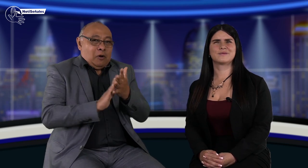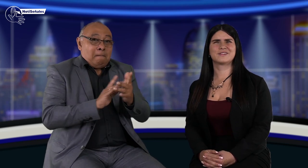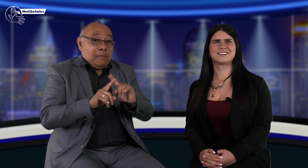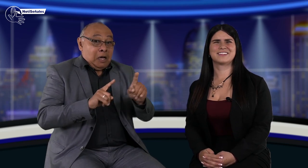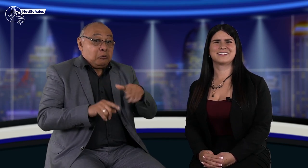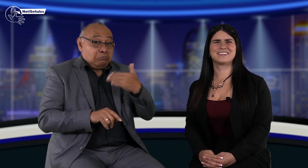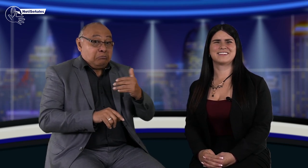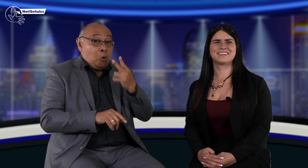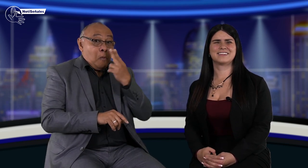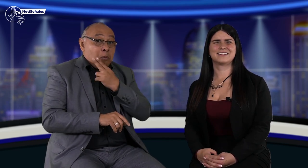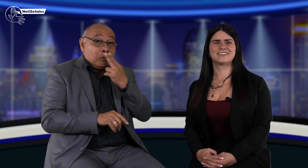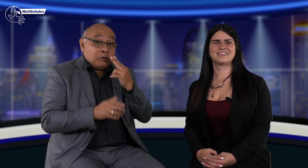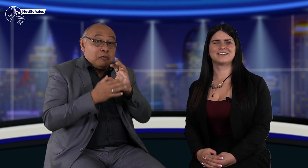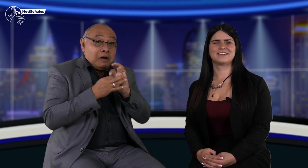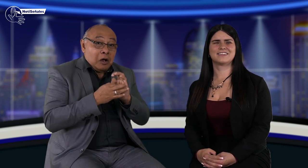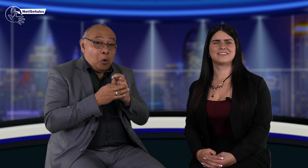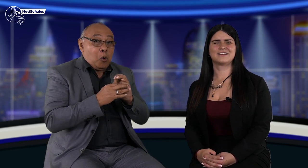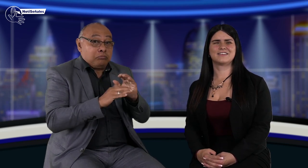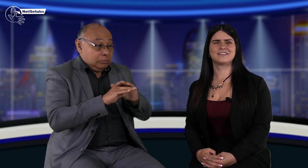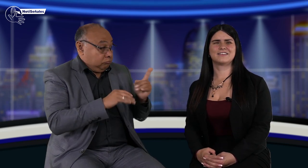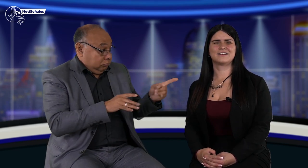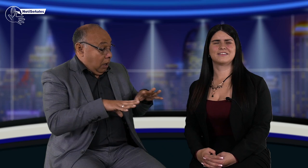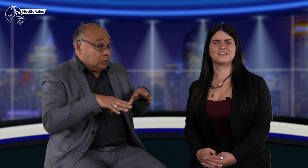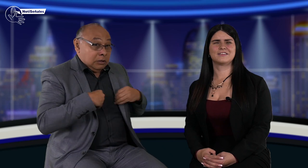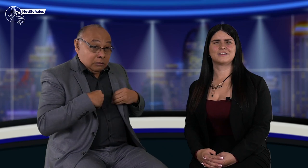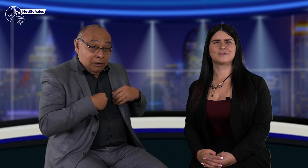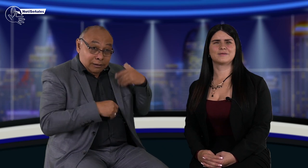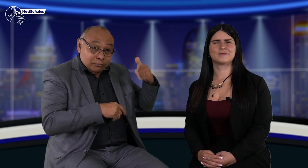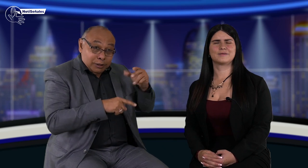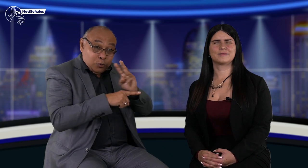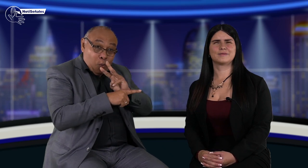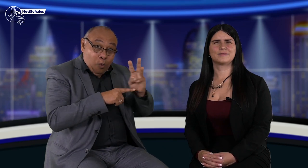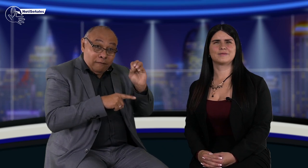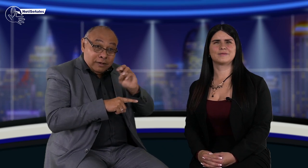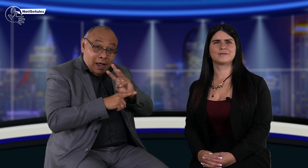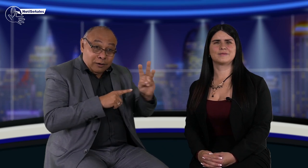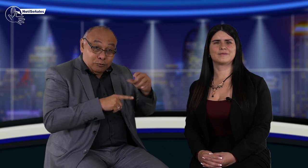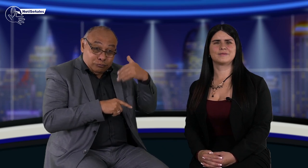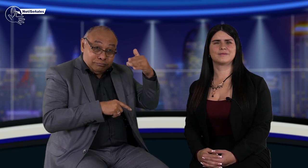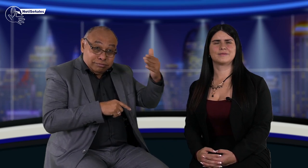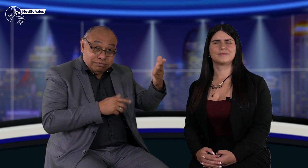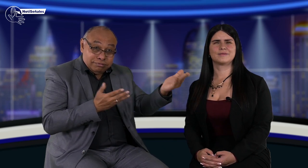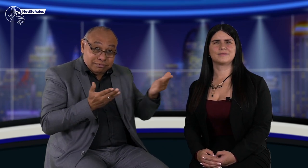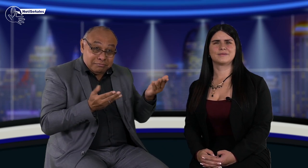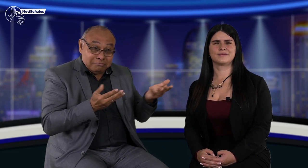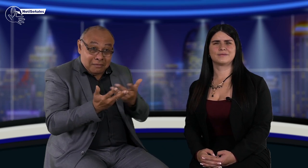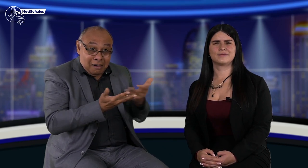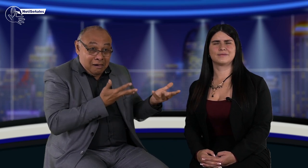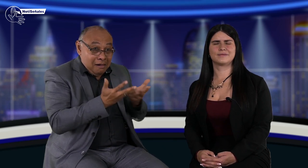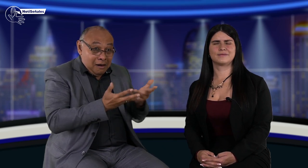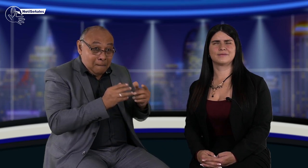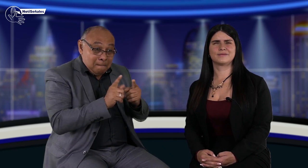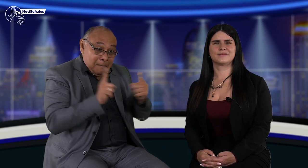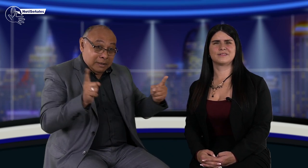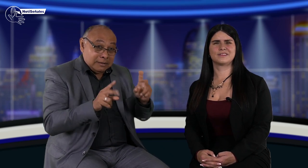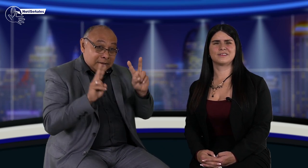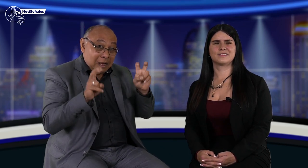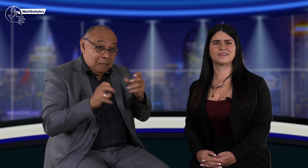noticienales es corto. Qué vaina. Nos encantaría saber un poco más de lo que nos cuentas, pero quedamos con el compromiso. ¿Aceptas la invitación de